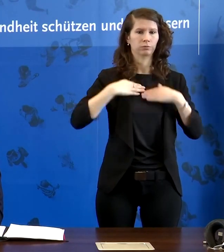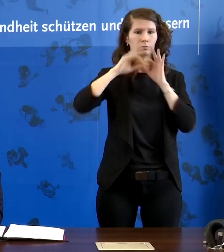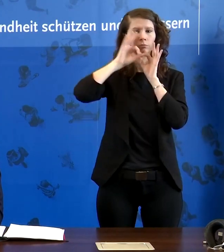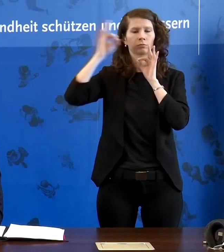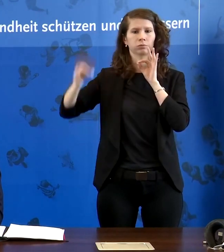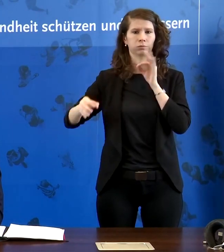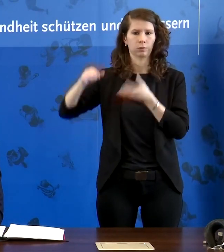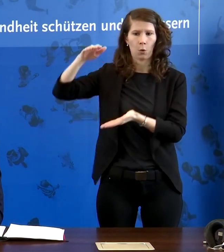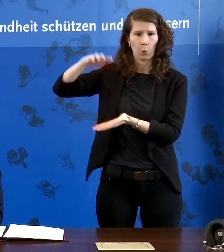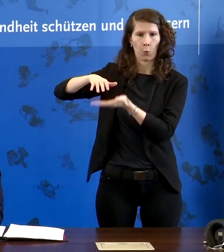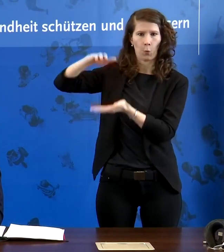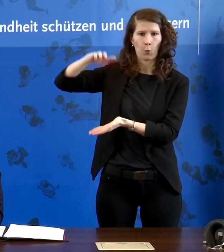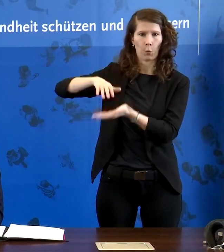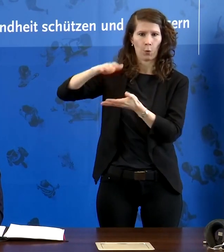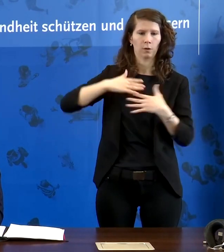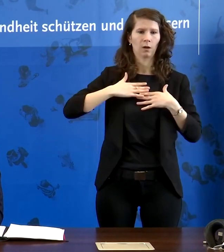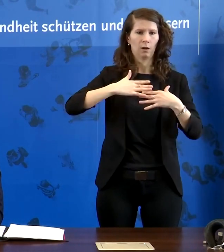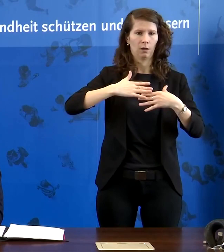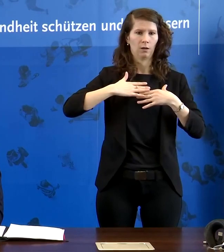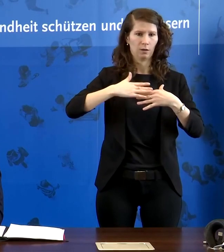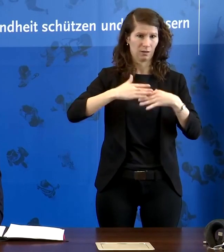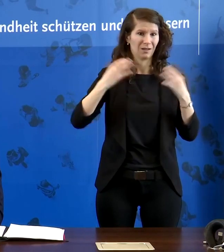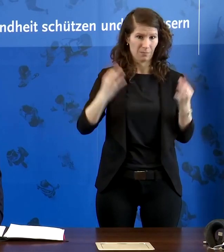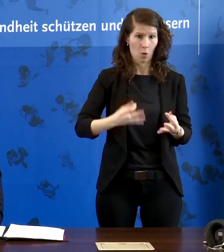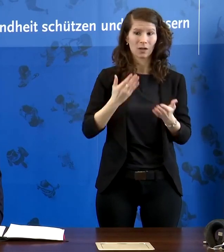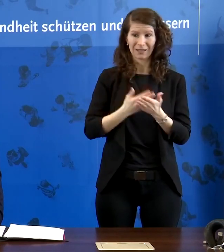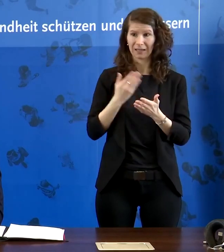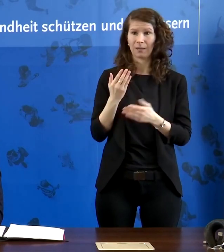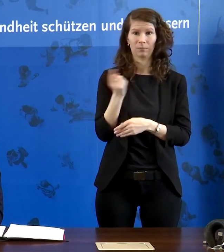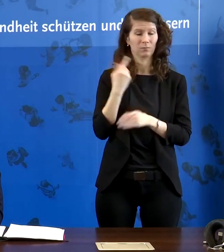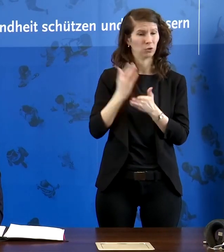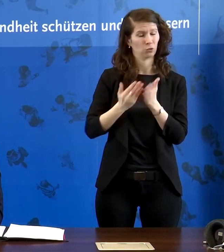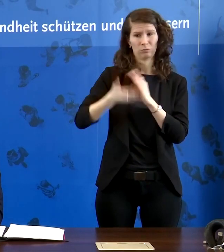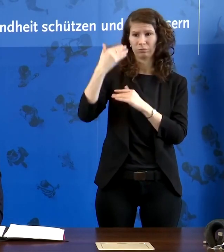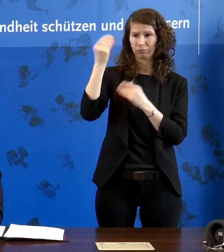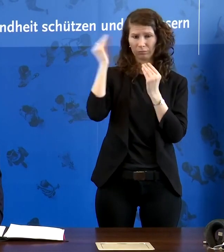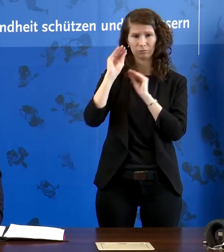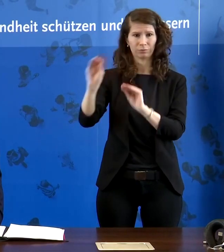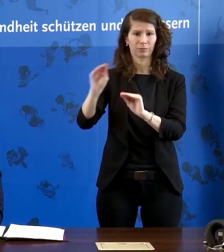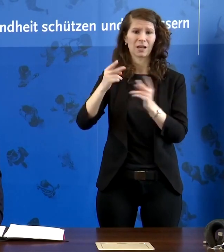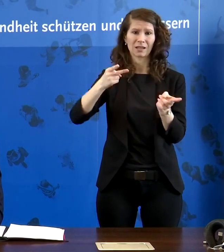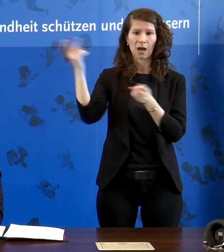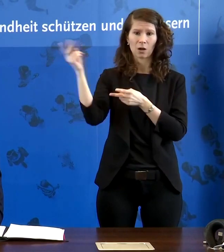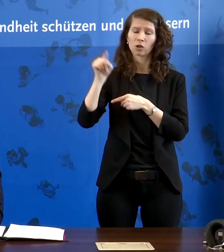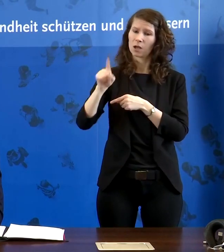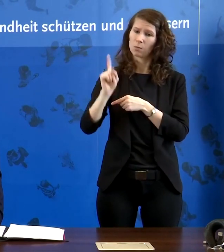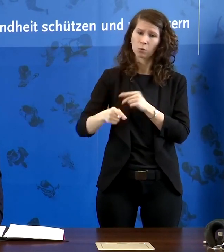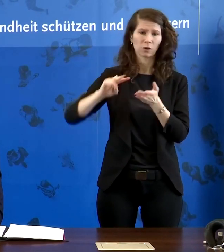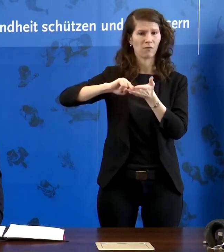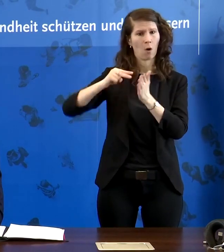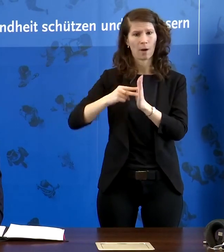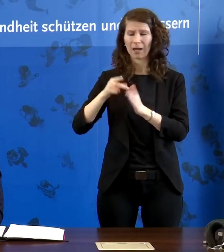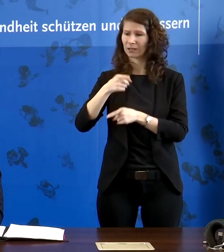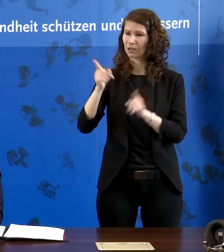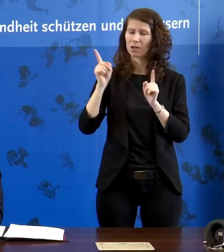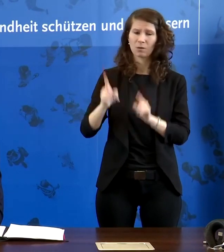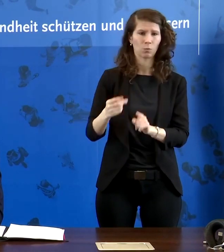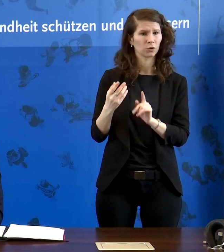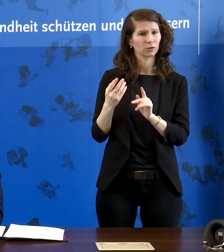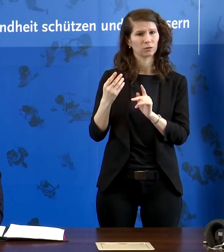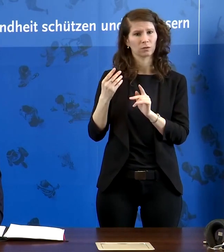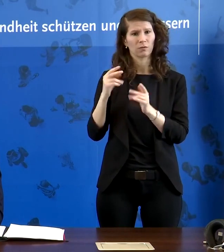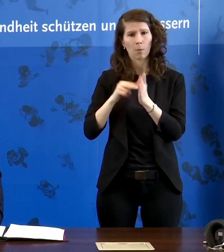Wochen die Krankenhäuser auf, dass sie ihre Kapazitäten hochfahren, die Intensivkapazitäten hochfahren,